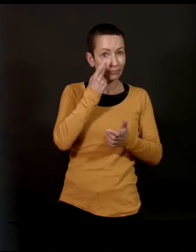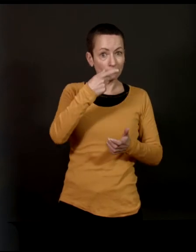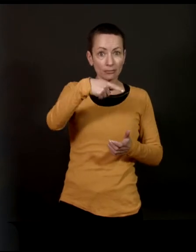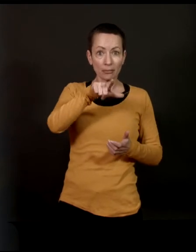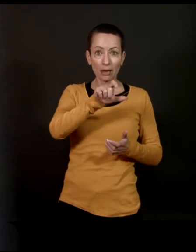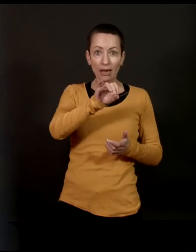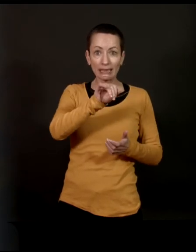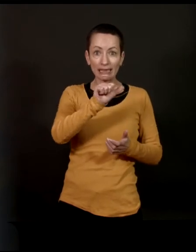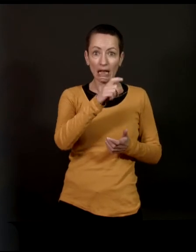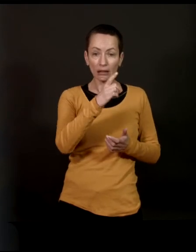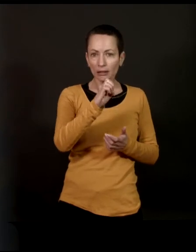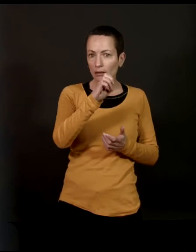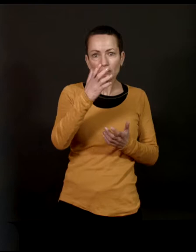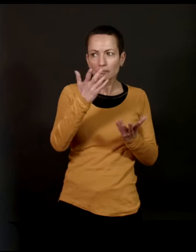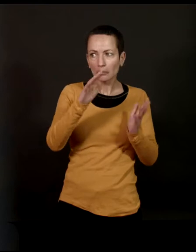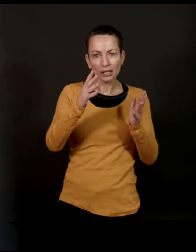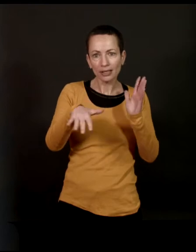il y encore 15, 20 ans.